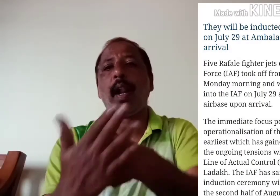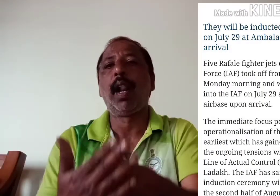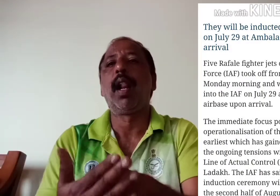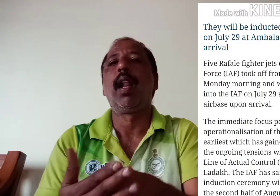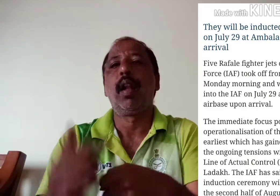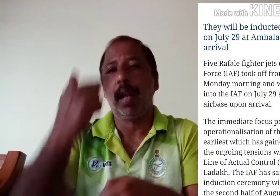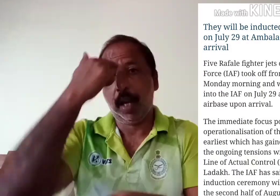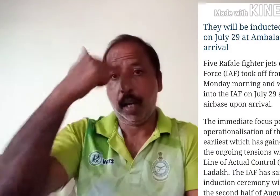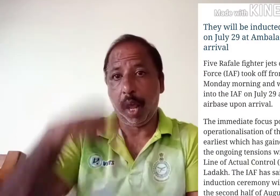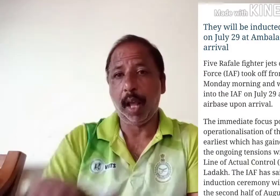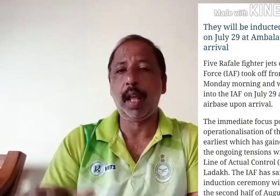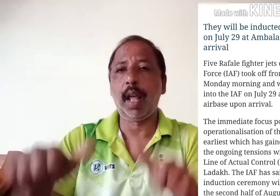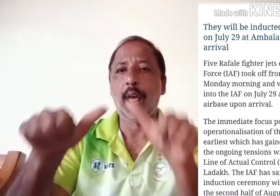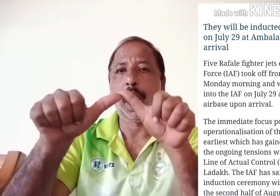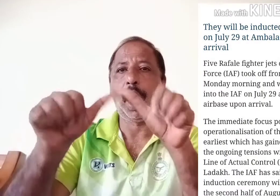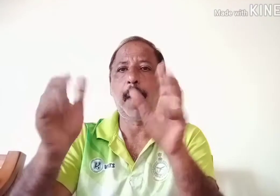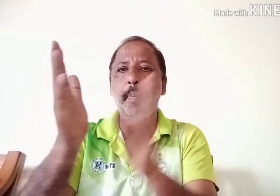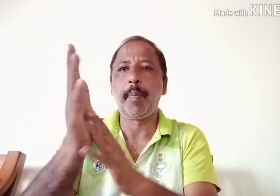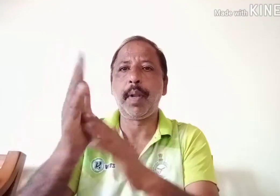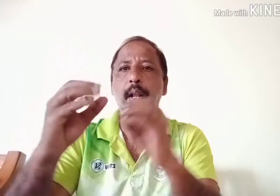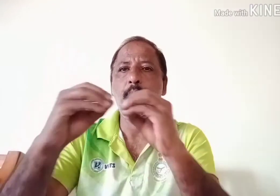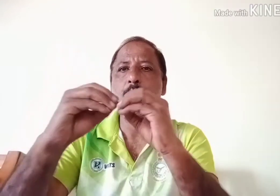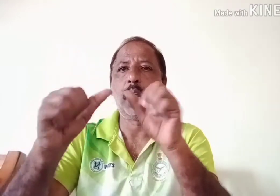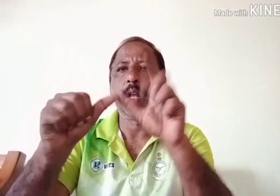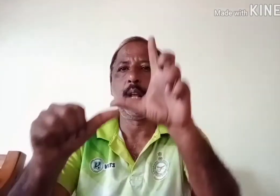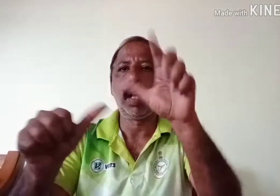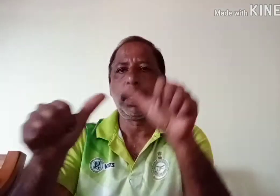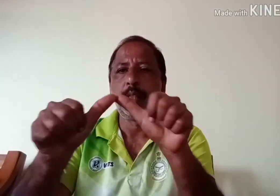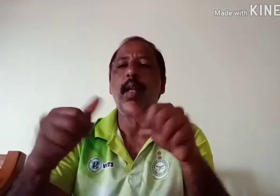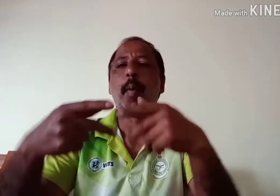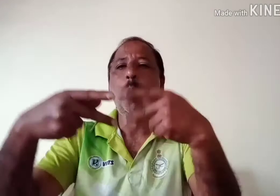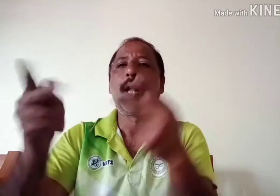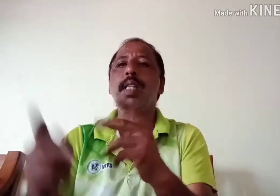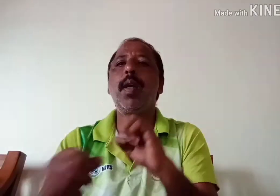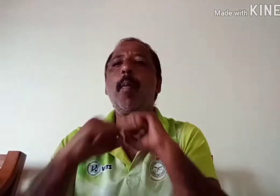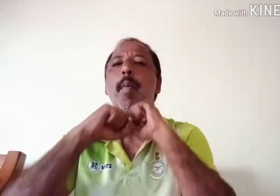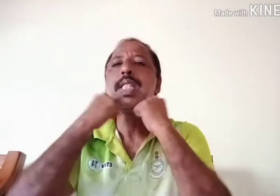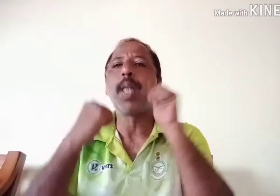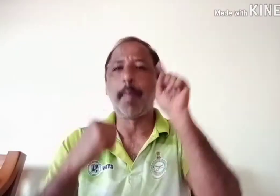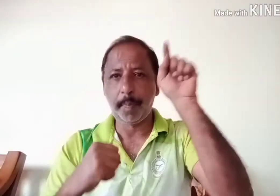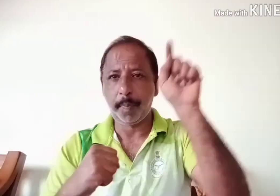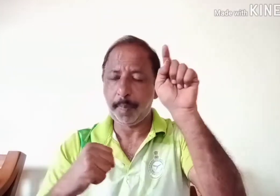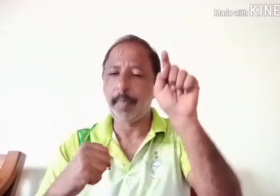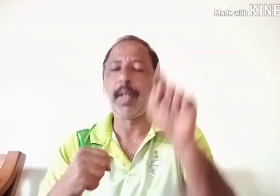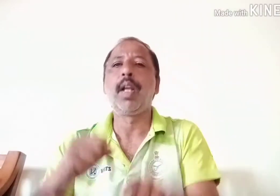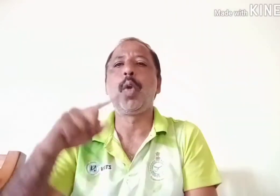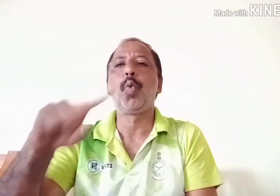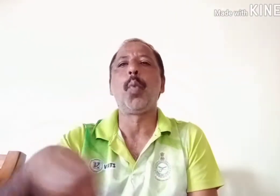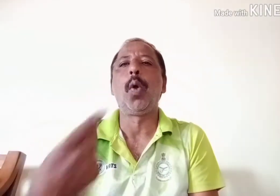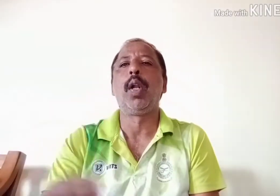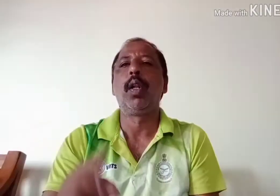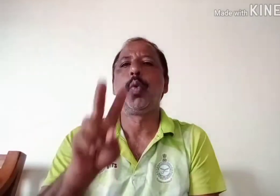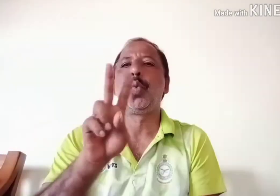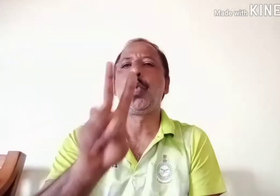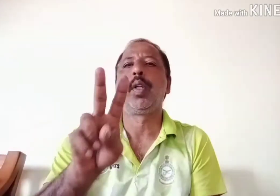इस्थिति यहां पर गर में पानी धूपिया है और हम लोग उचे अस्तान पर रूपर है आई तो बुझारा कर रहा है